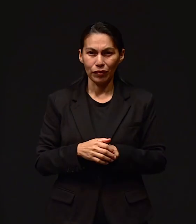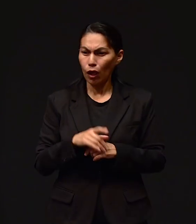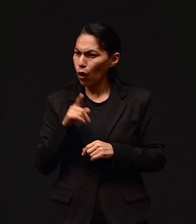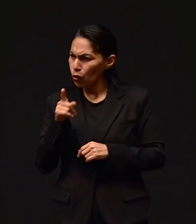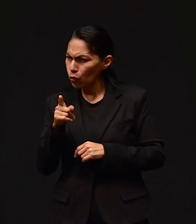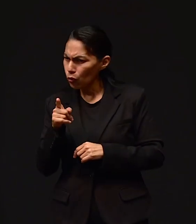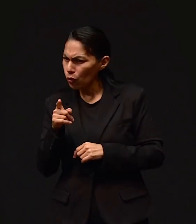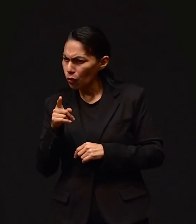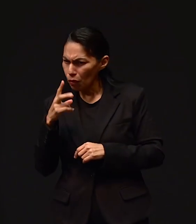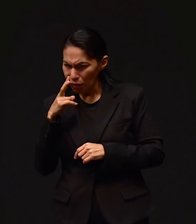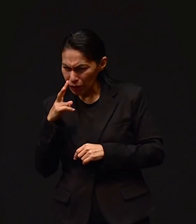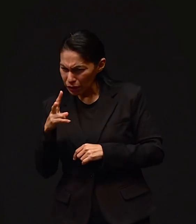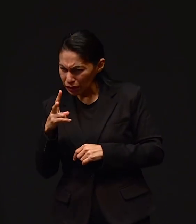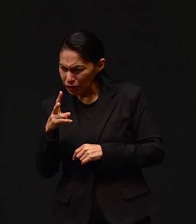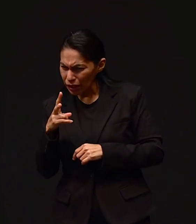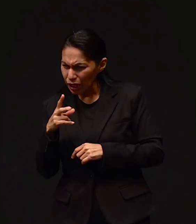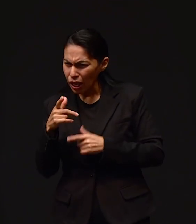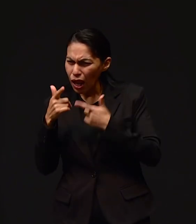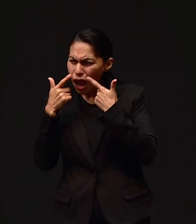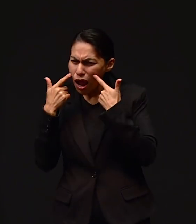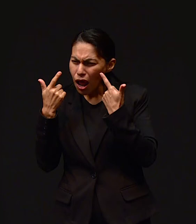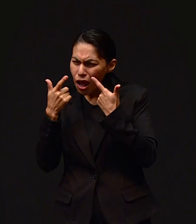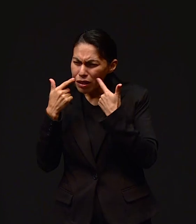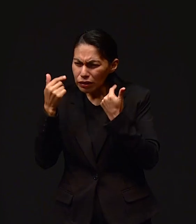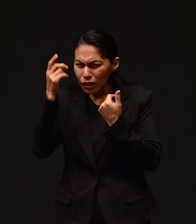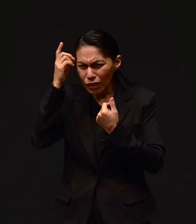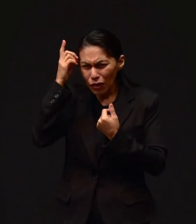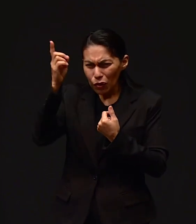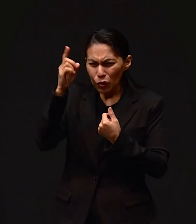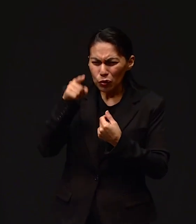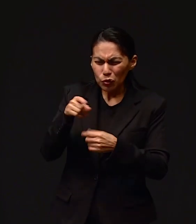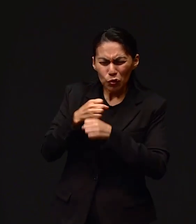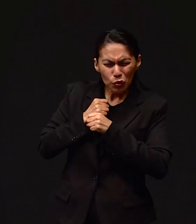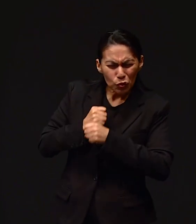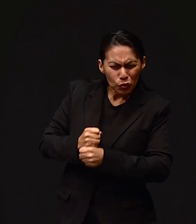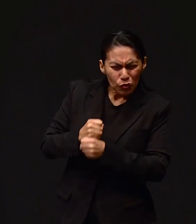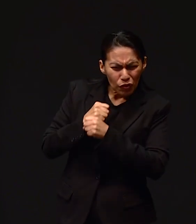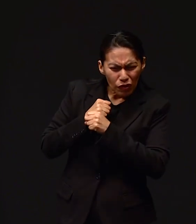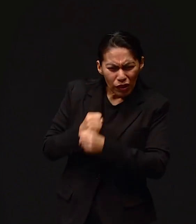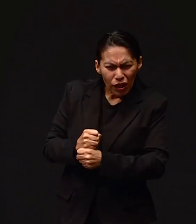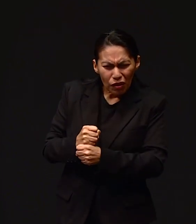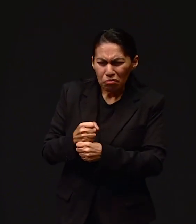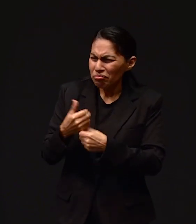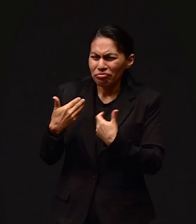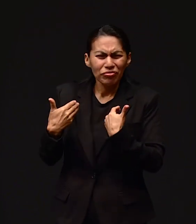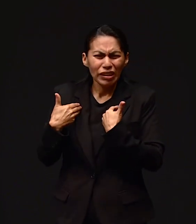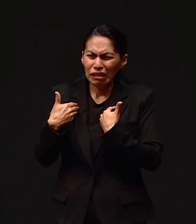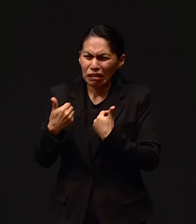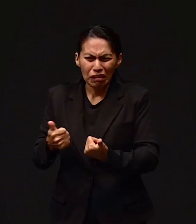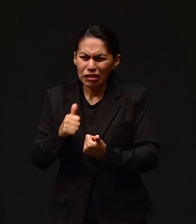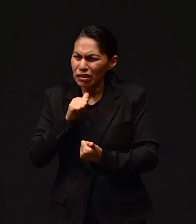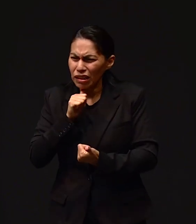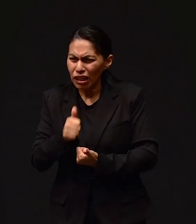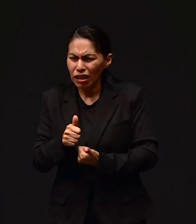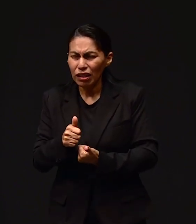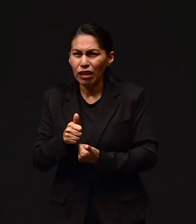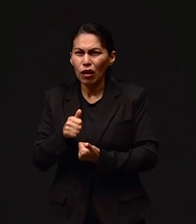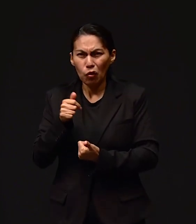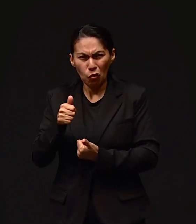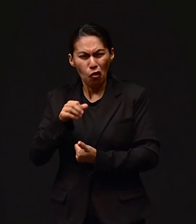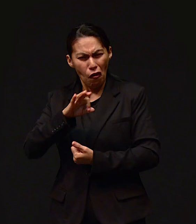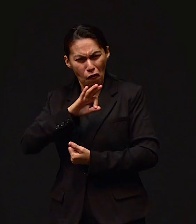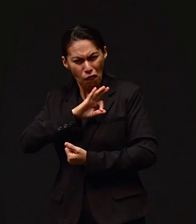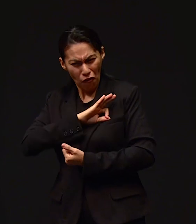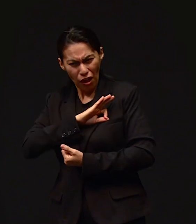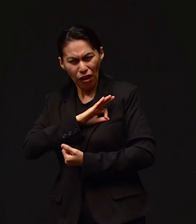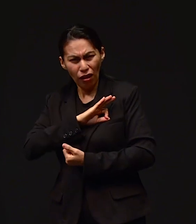Porque tú viste la gracia de Dios. Allí tú estabas sufriendo, no comprendías, sólo te